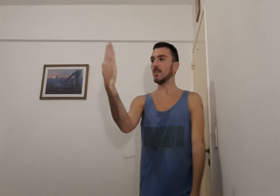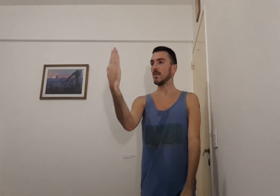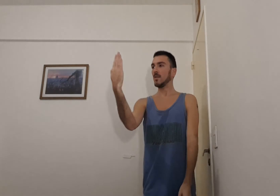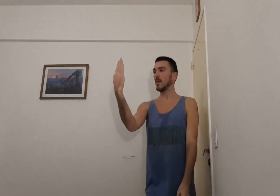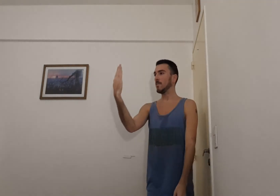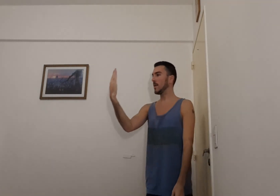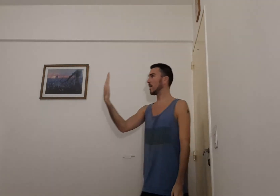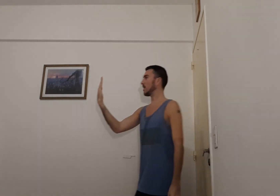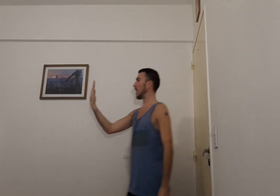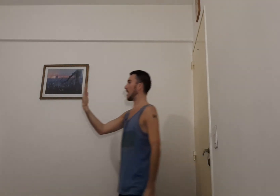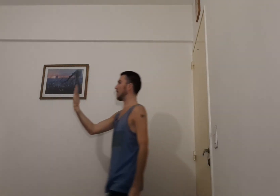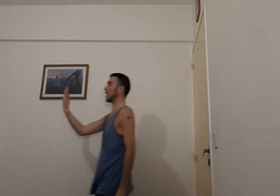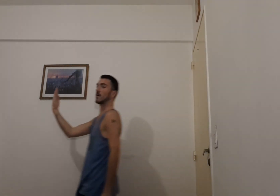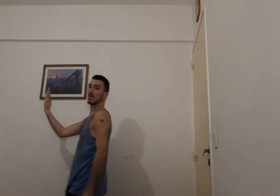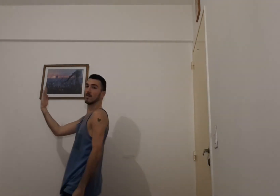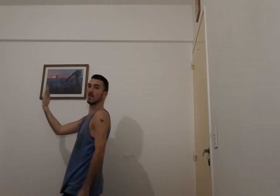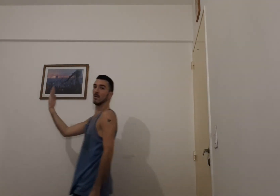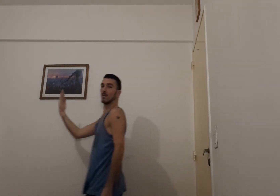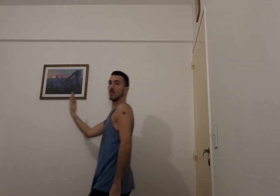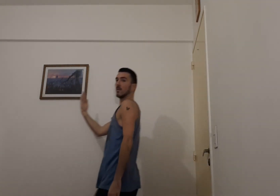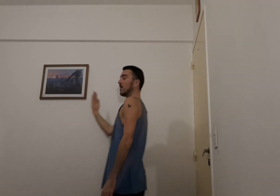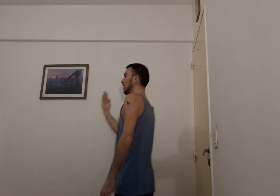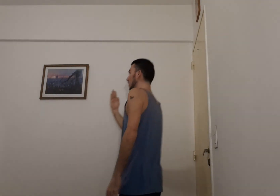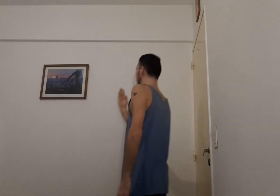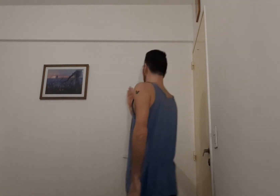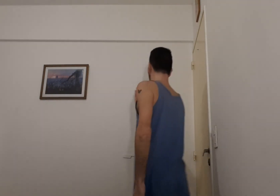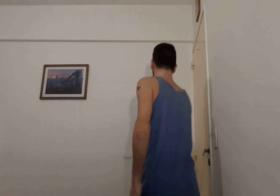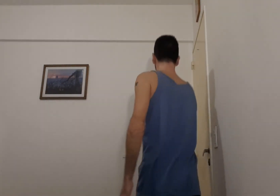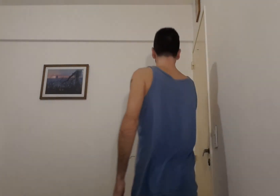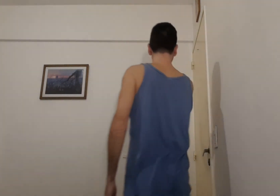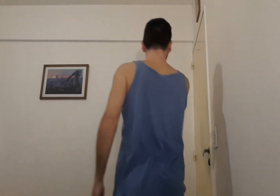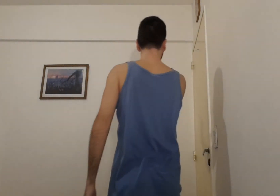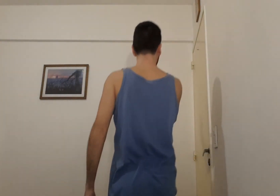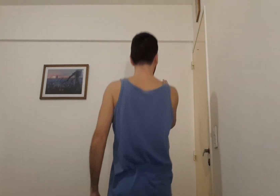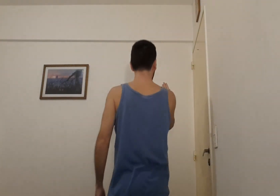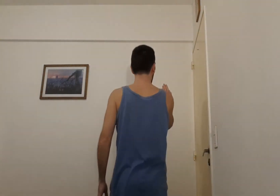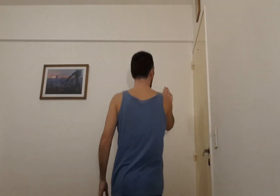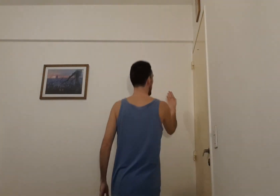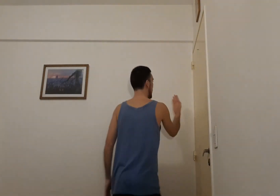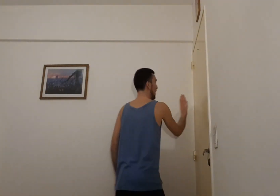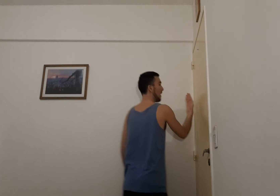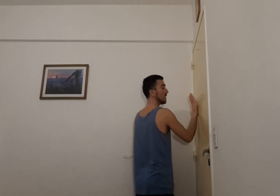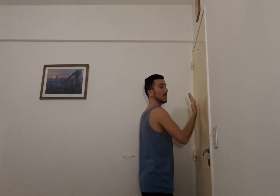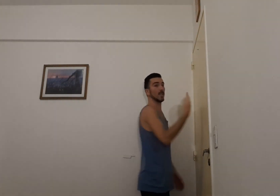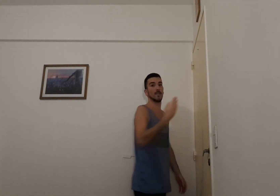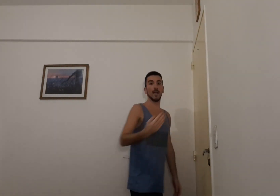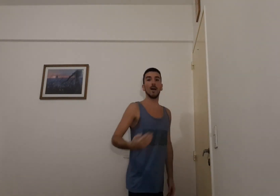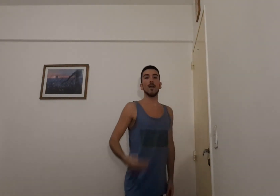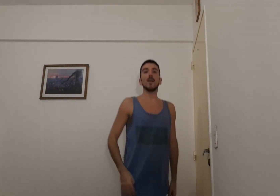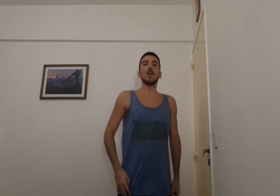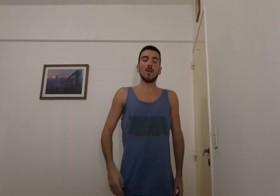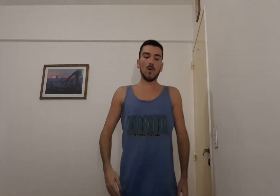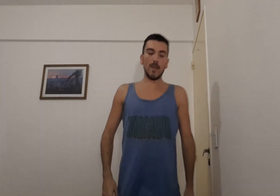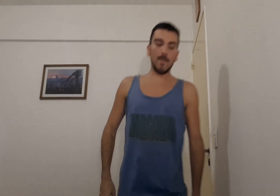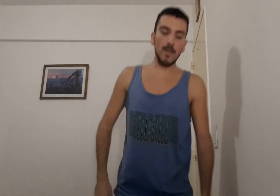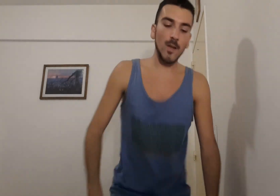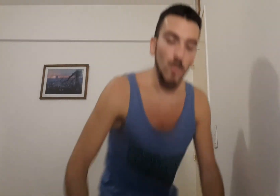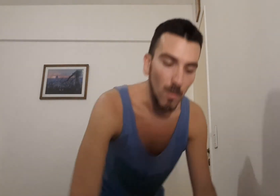Entonces, caminan A y B, van a hacer marcha atrás, marcha adelante, etc. Obviamente, como